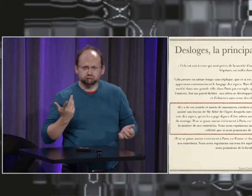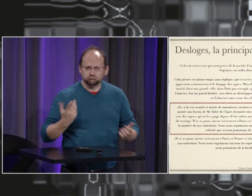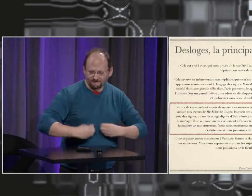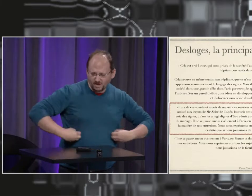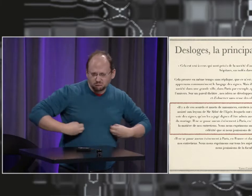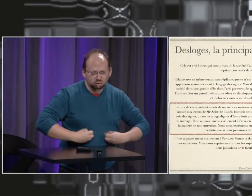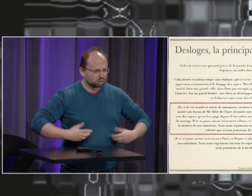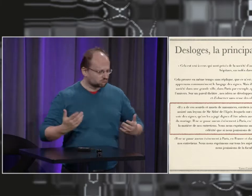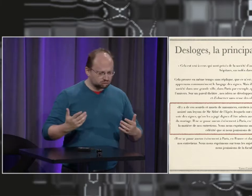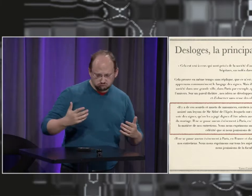si les sourds